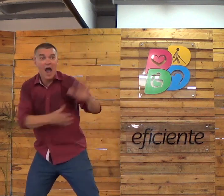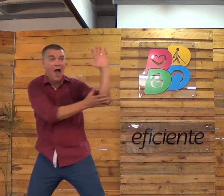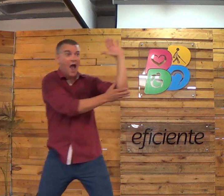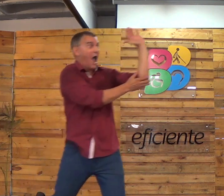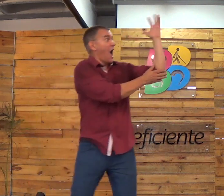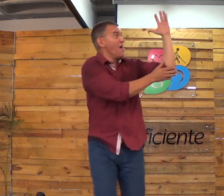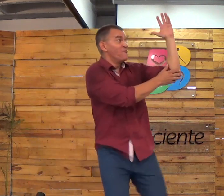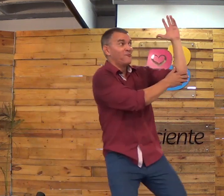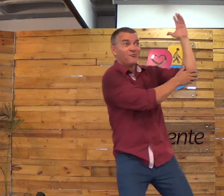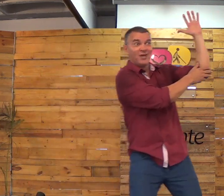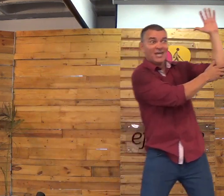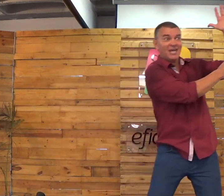Olha só.